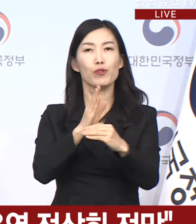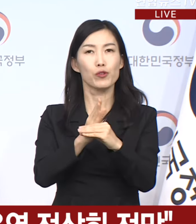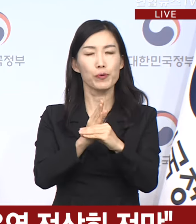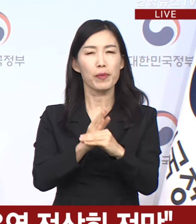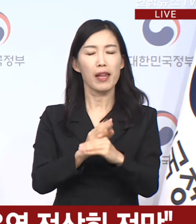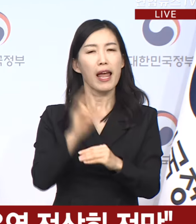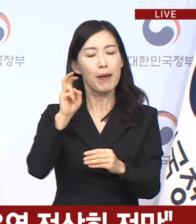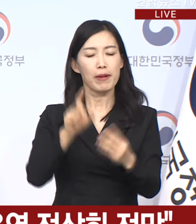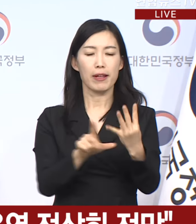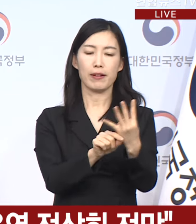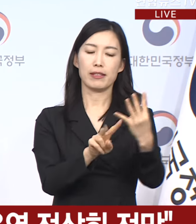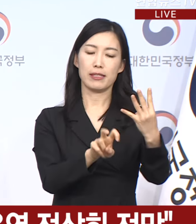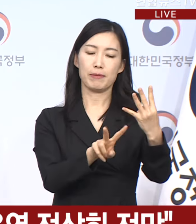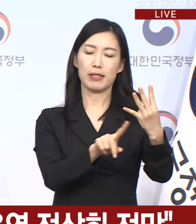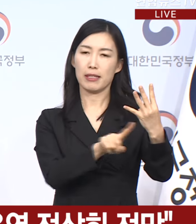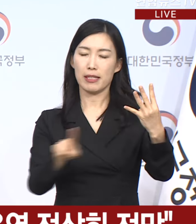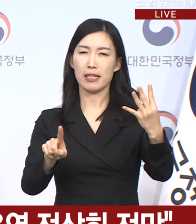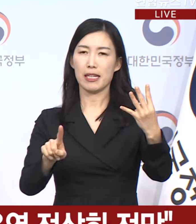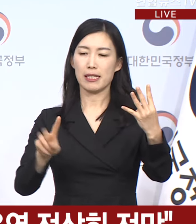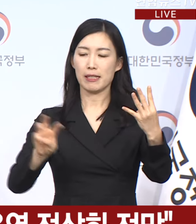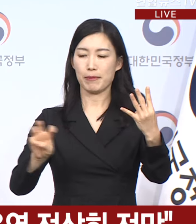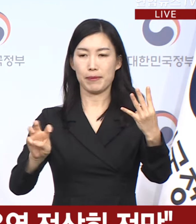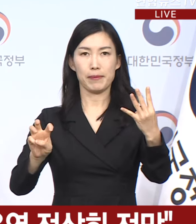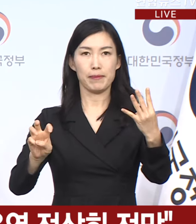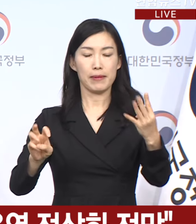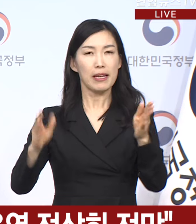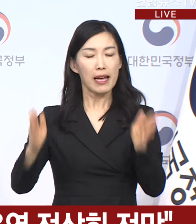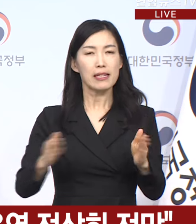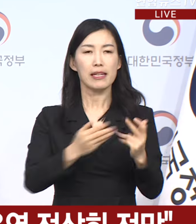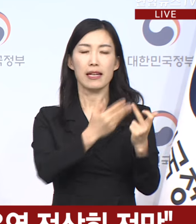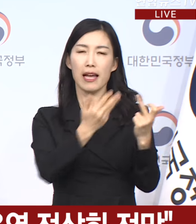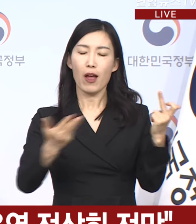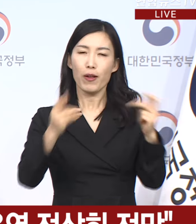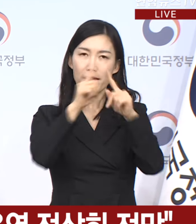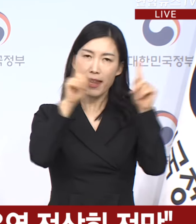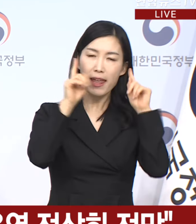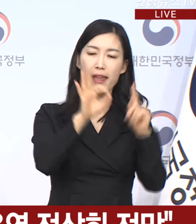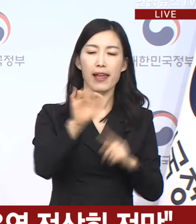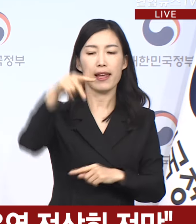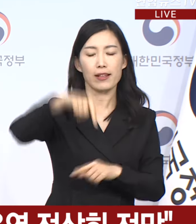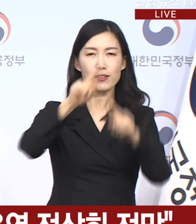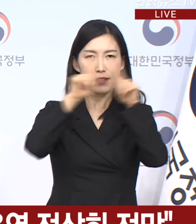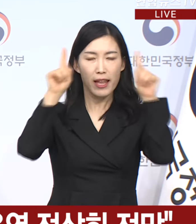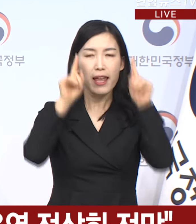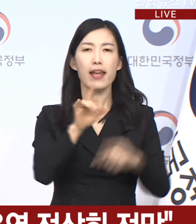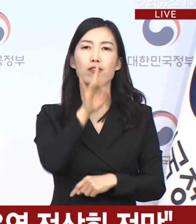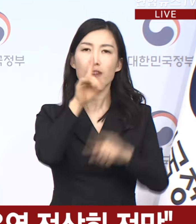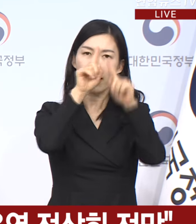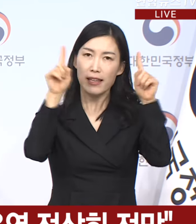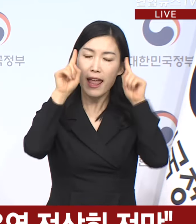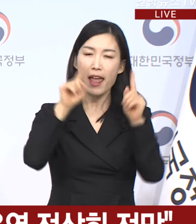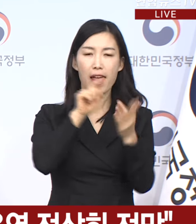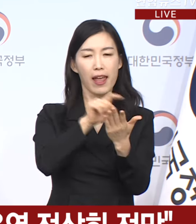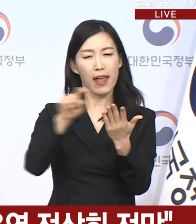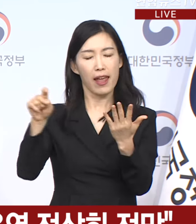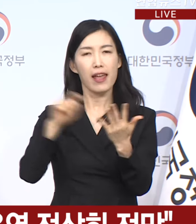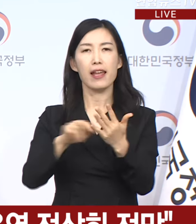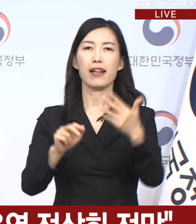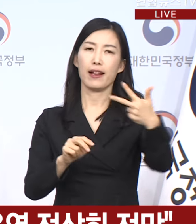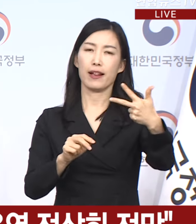22일부터 4월 마지막 주까지 강원대, 아주대, 중앙대 등 7개